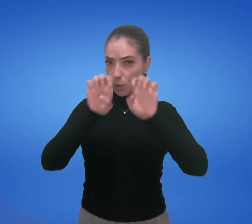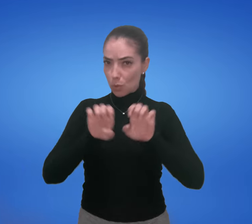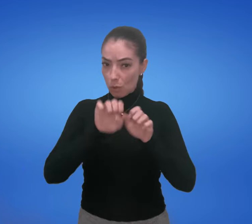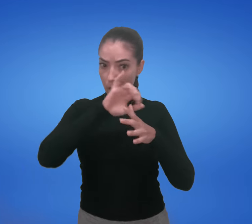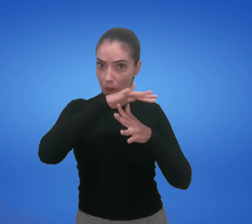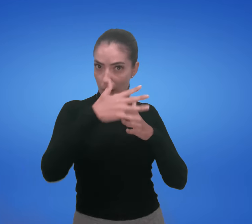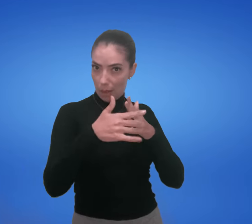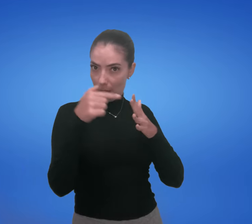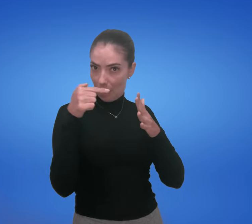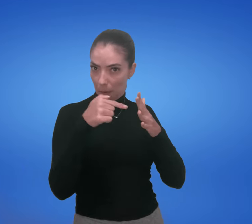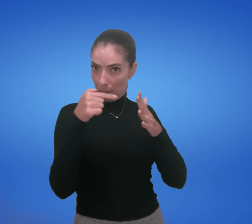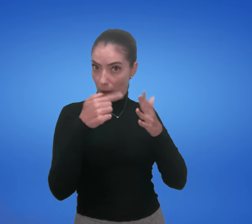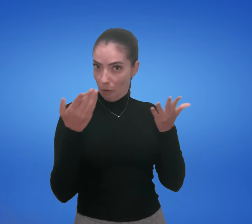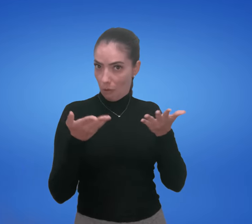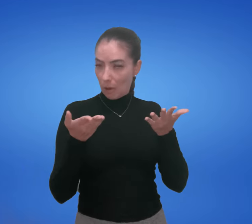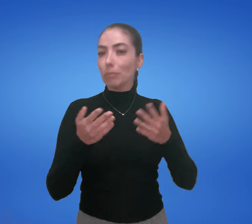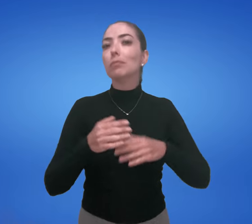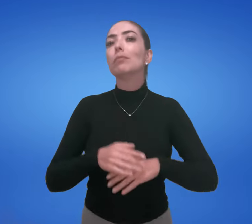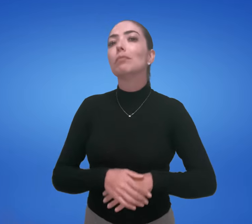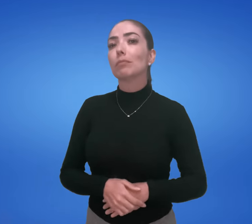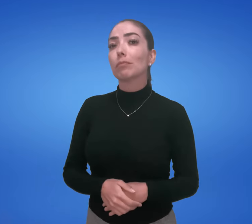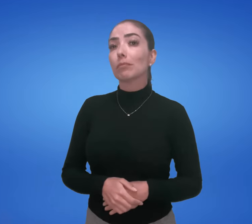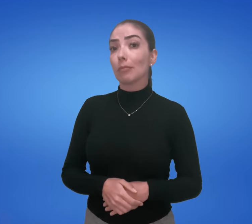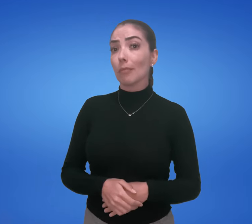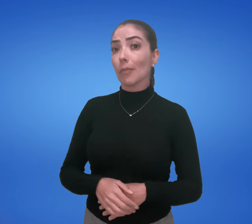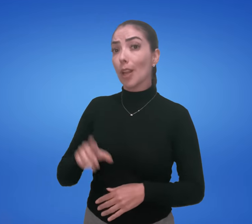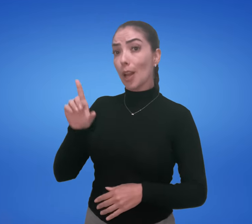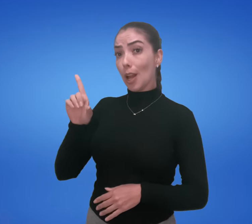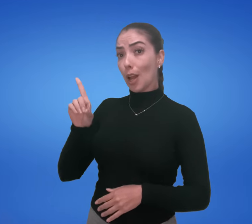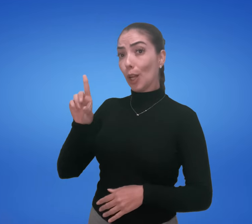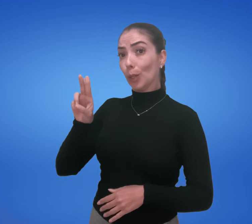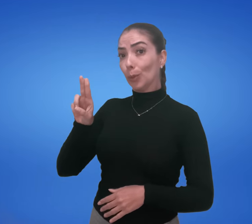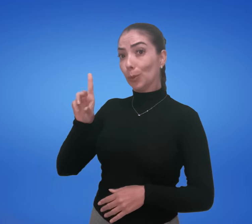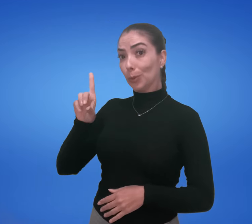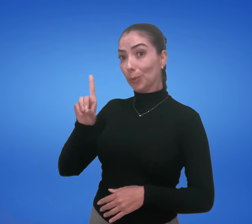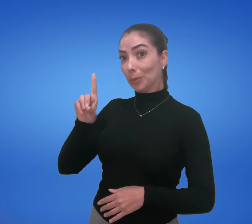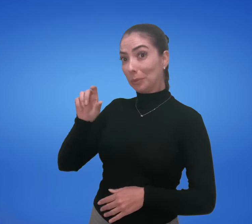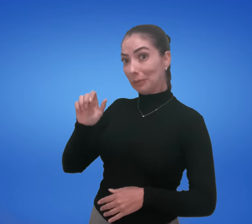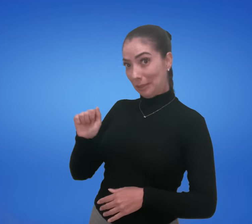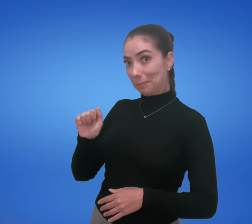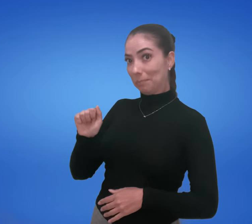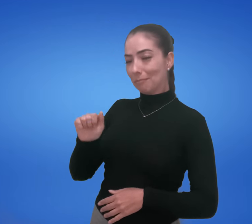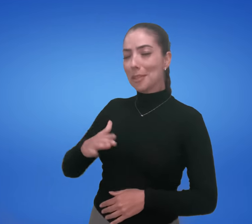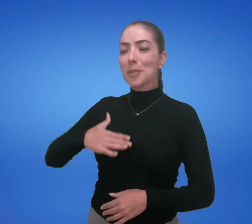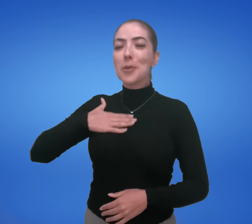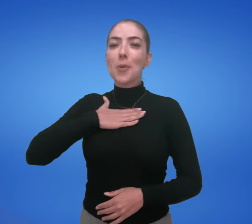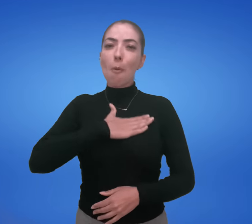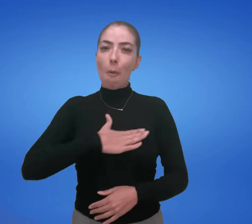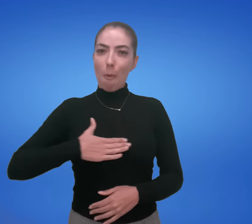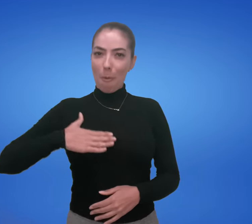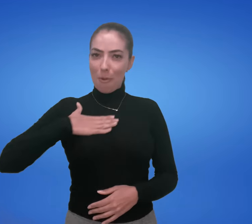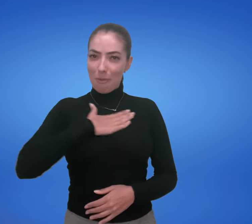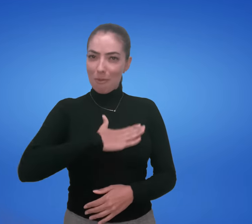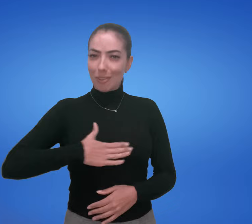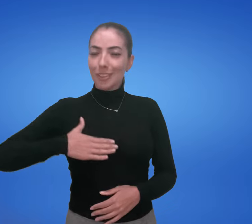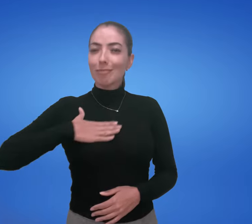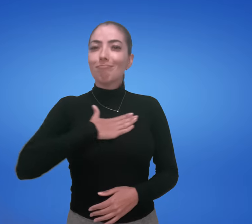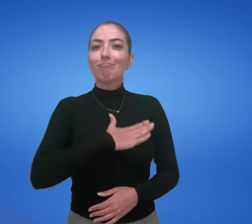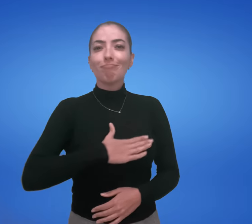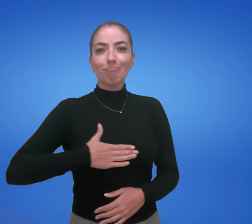Vejam agora a estrutura dessa próxima frase. Duda gosta